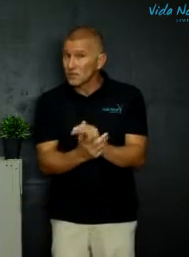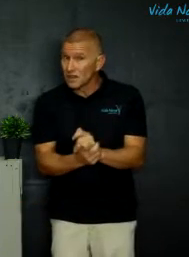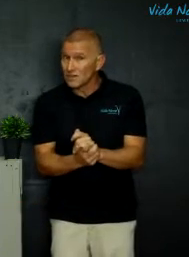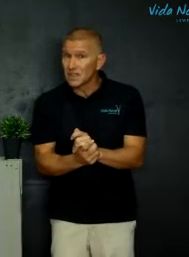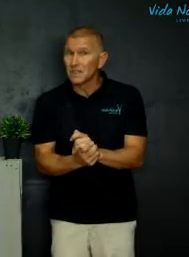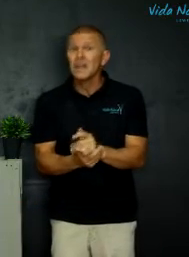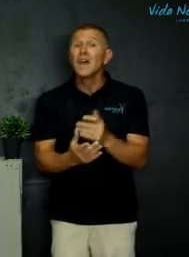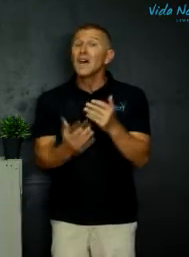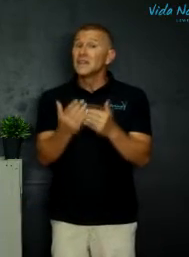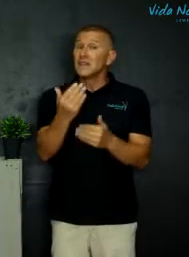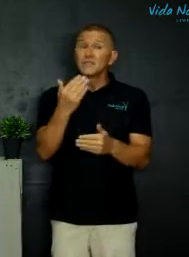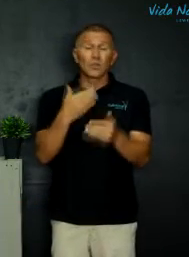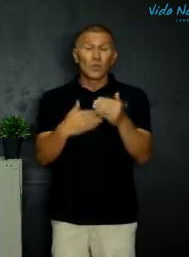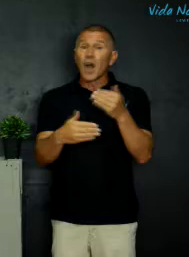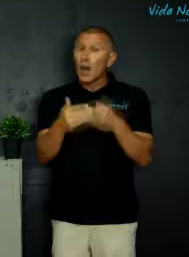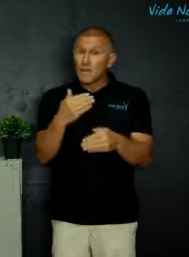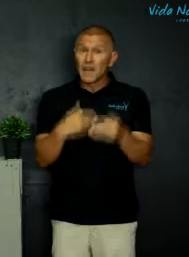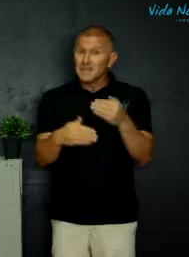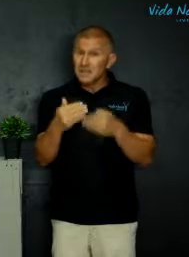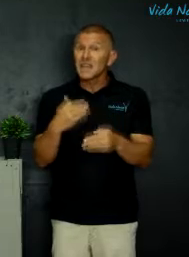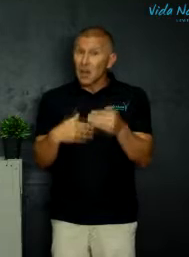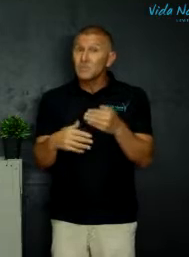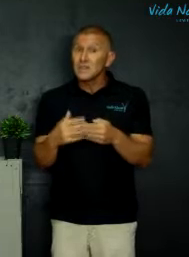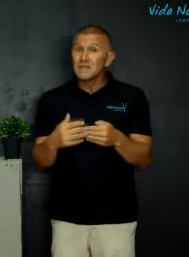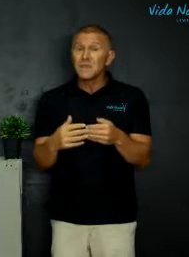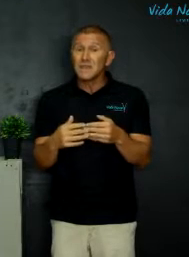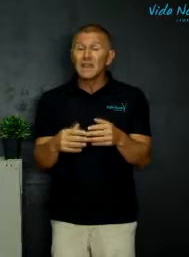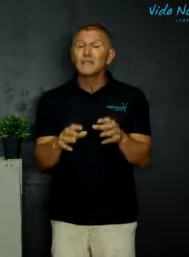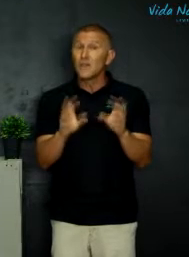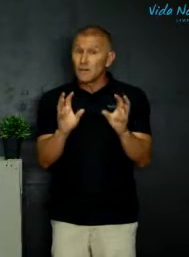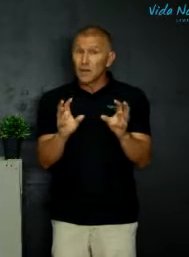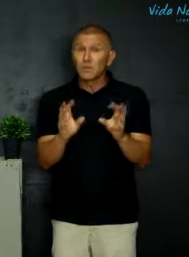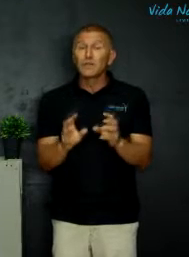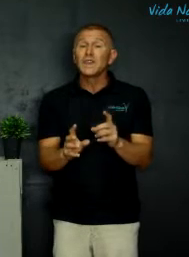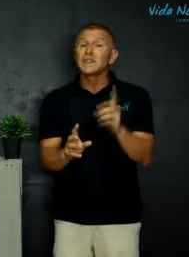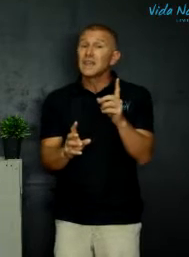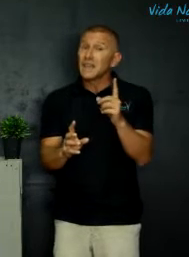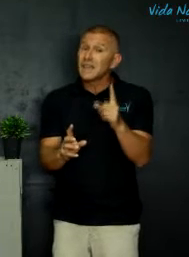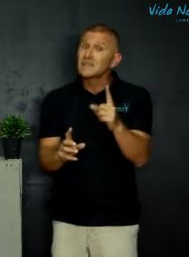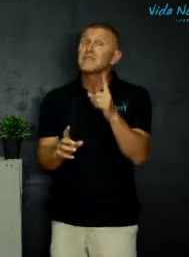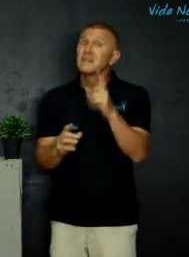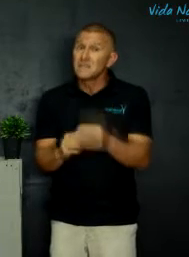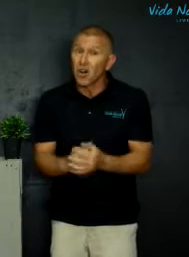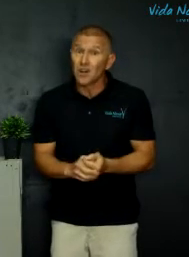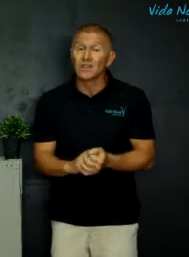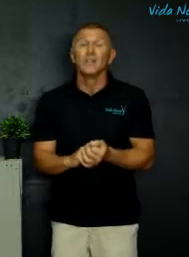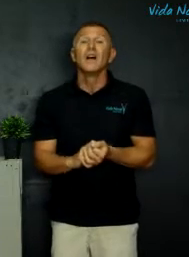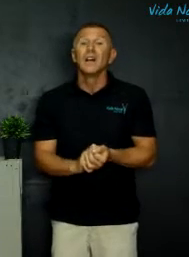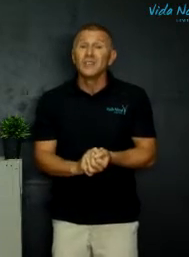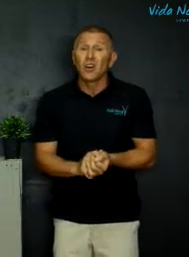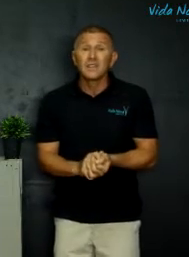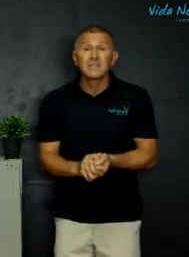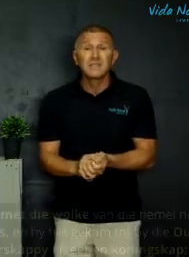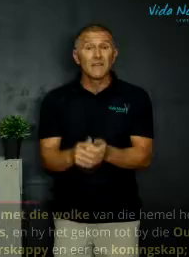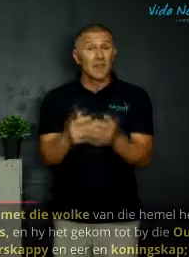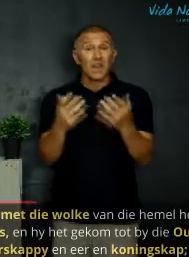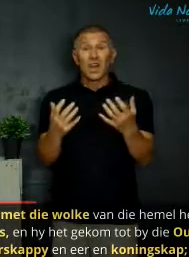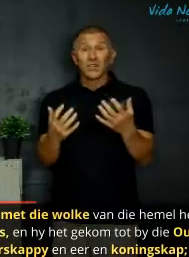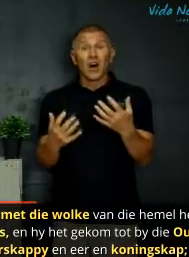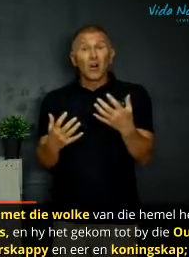nou nie gewet het, dit is ook verwysings uit die Oud Testament uit, van die profete, en die eerste een is Daniel. Daniel 7. Daar